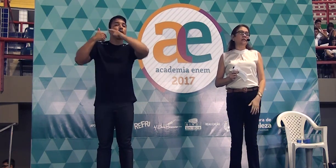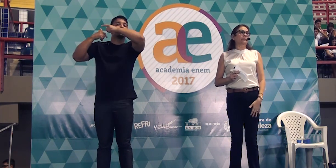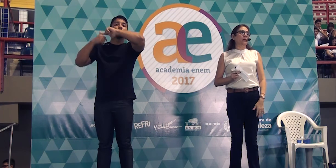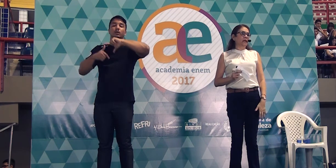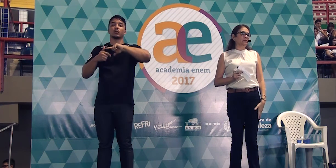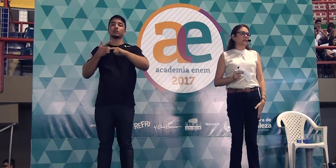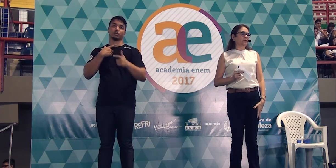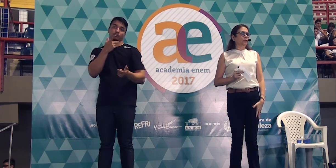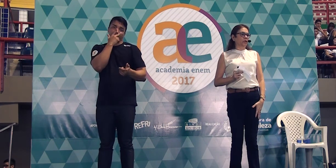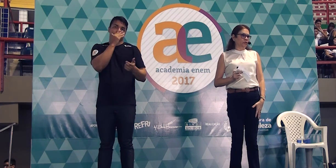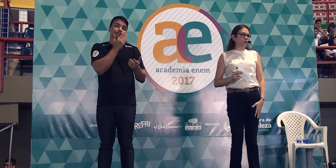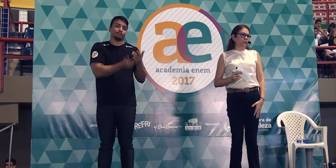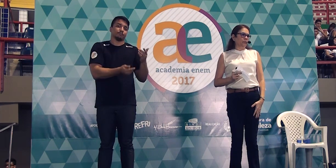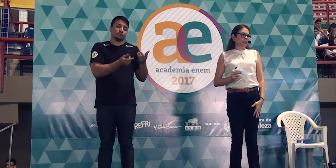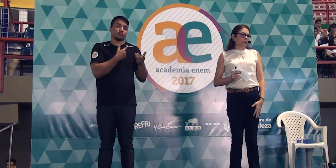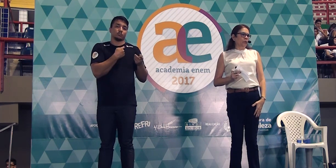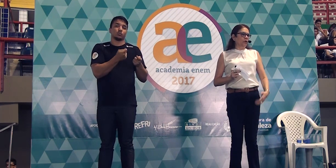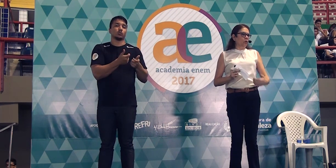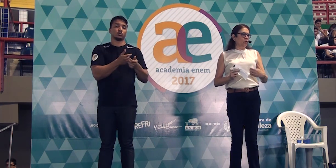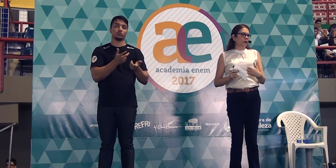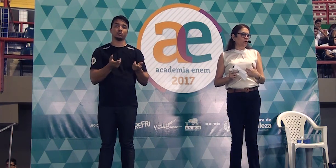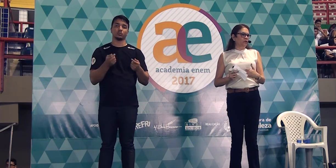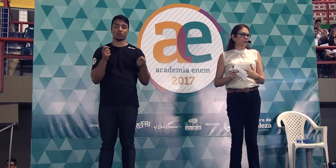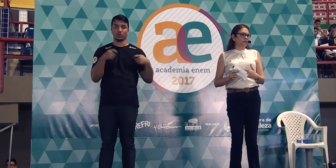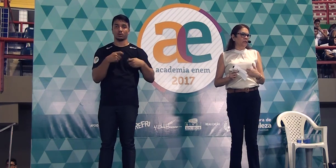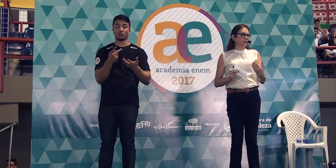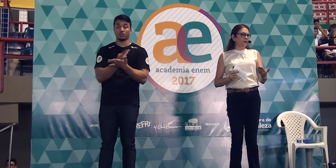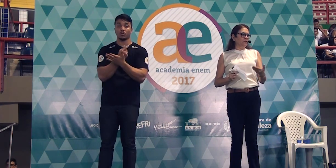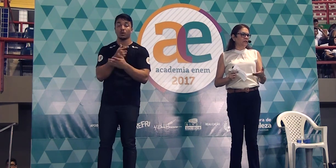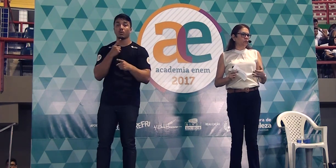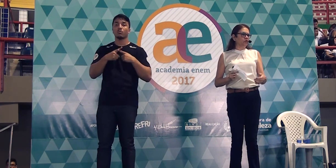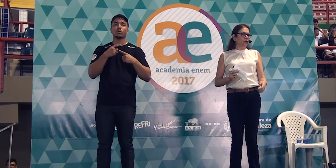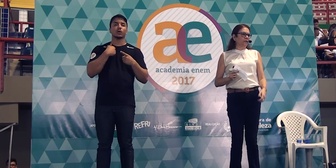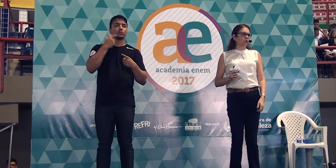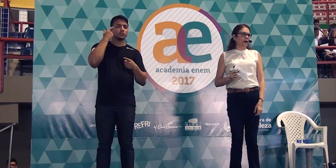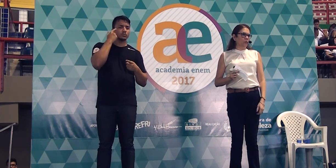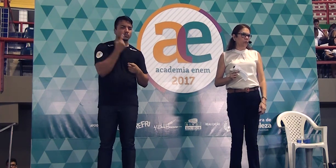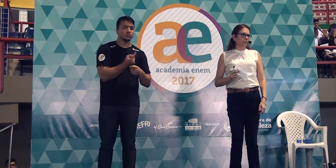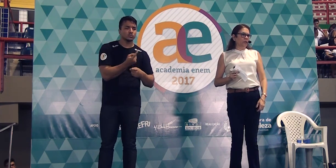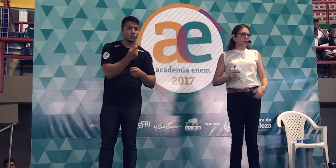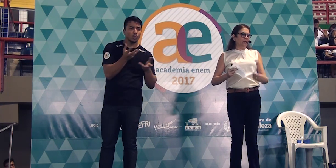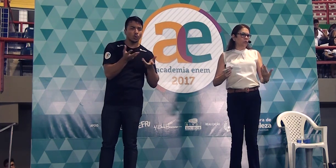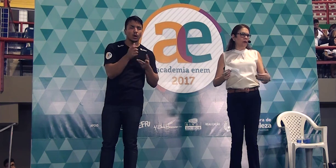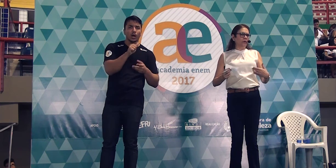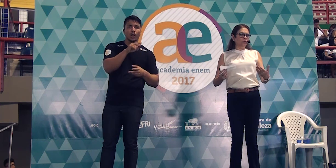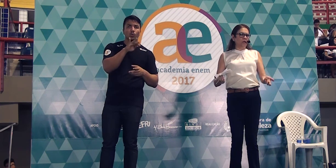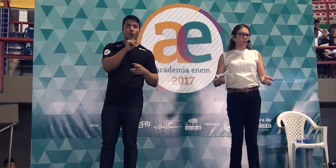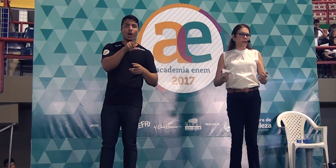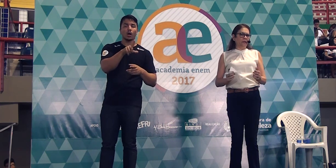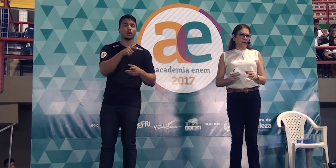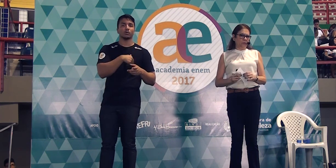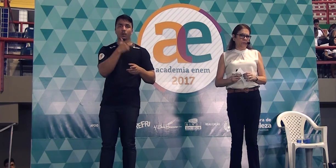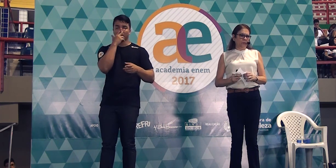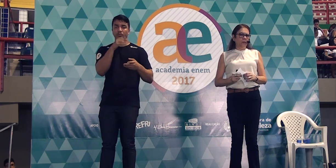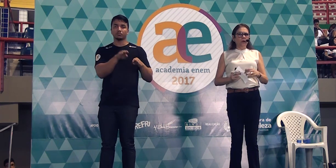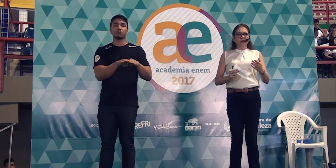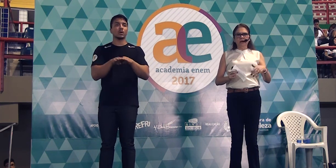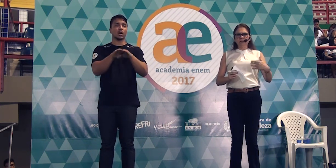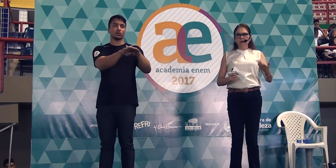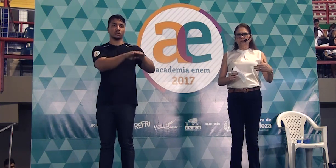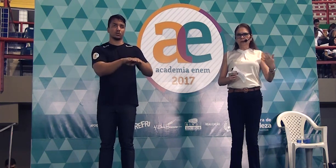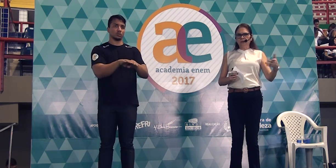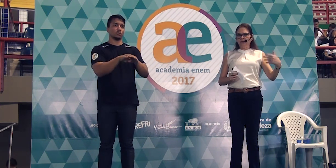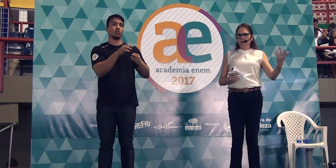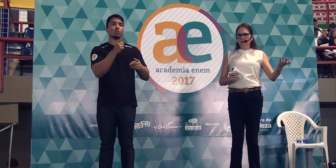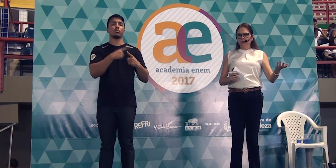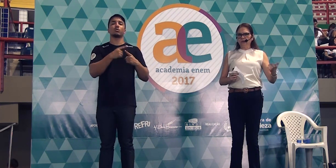poderá ser penalizado por isso, porque o corretor vai dizer, por você não usou atual? Que atual é um termo padrão? Por